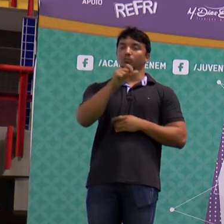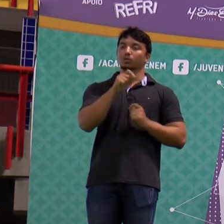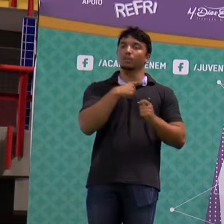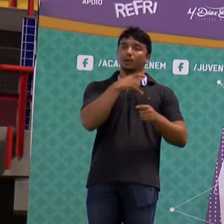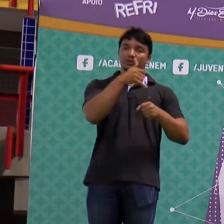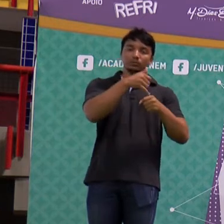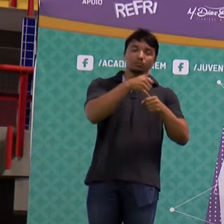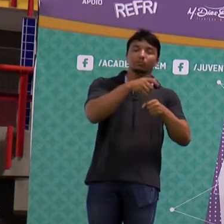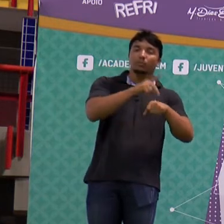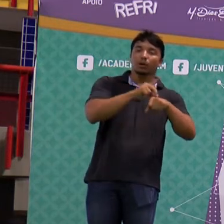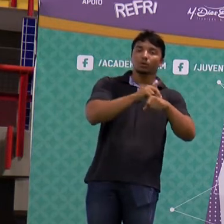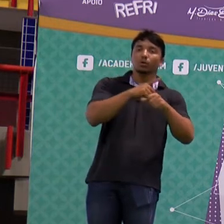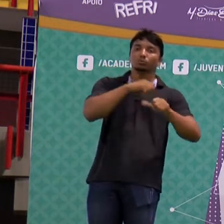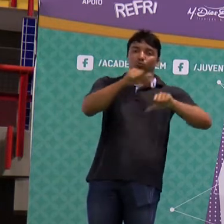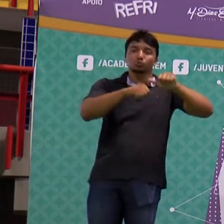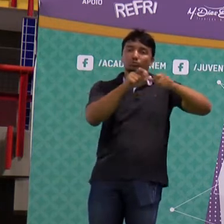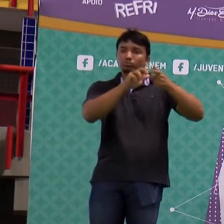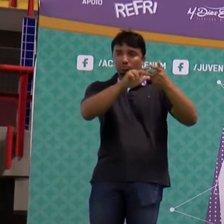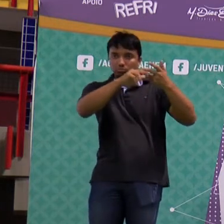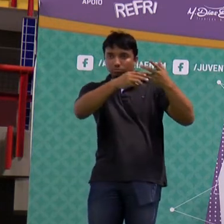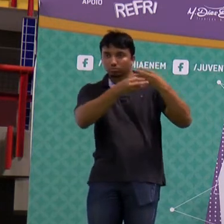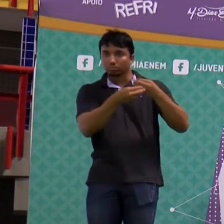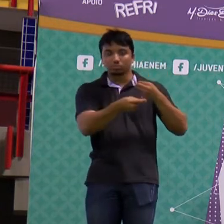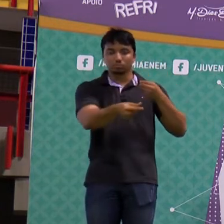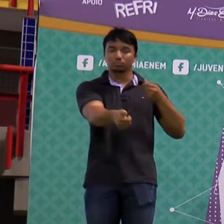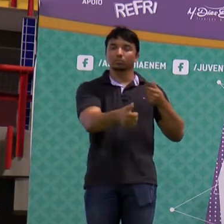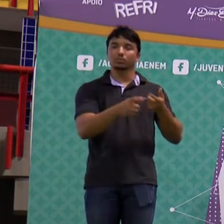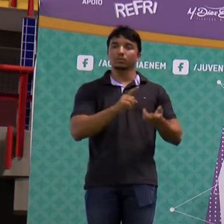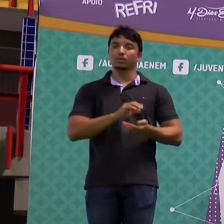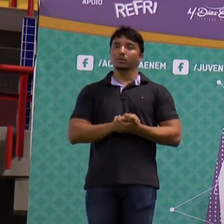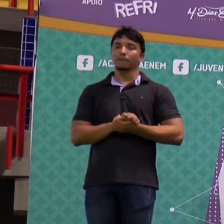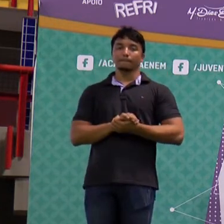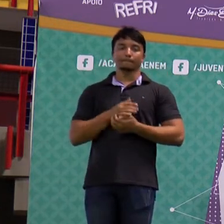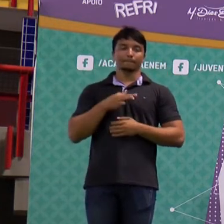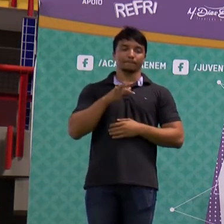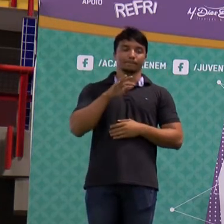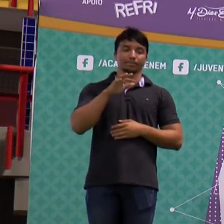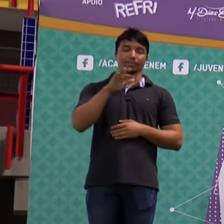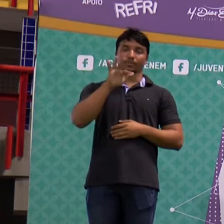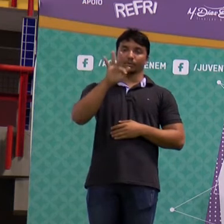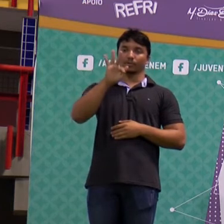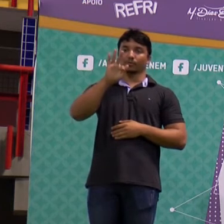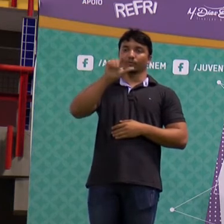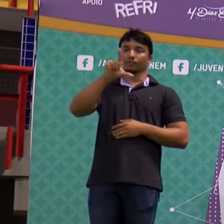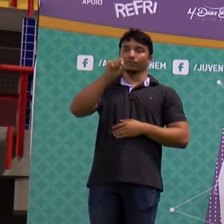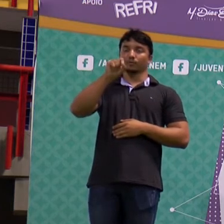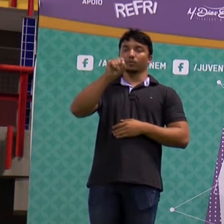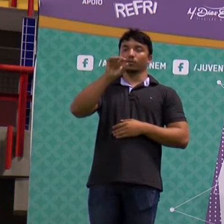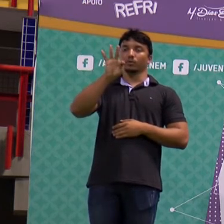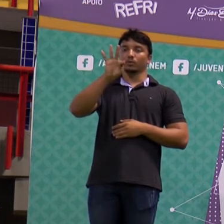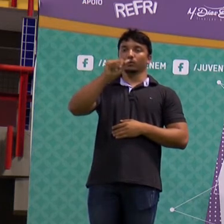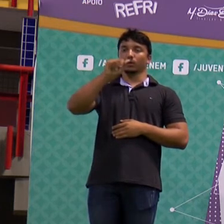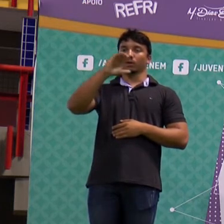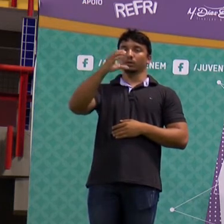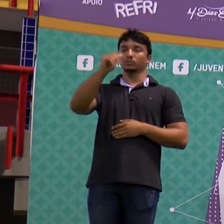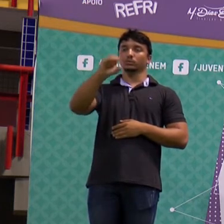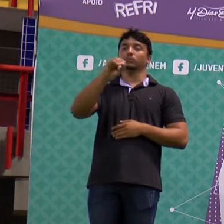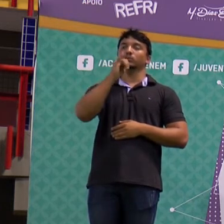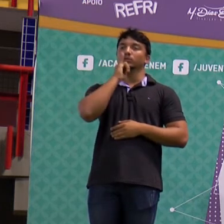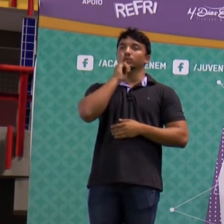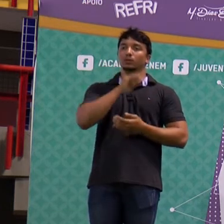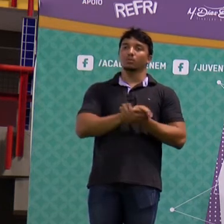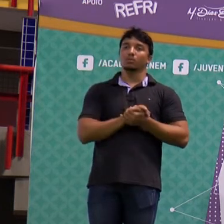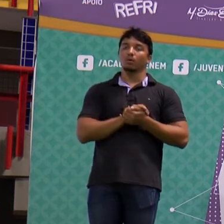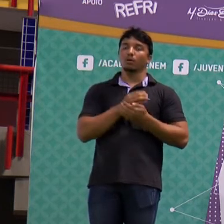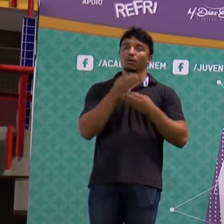derivados, gasolina, querosene, óleo diesel. E a flotação, pessoal, é quando a gente coloca um líquido, como, por exemplo, pó